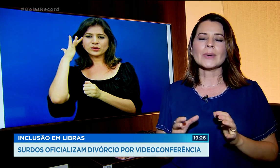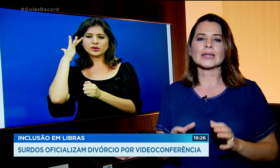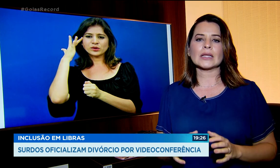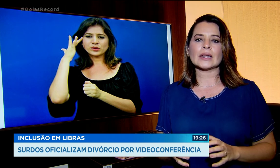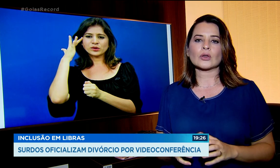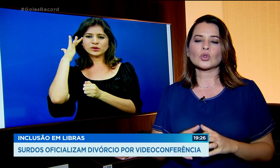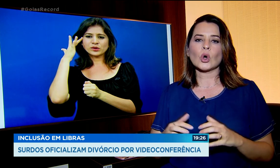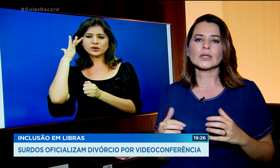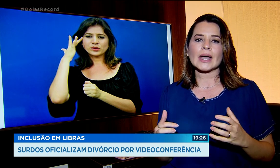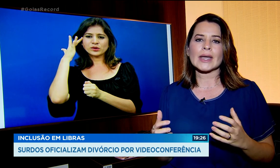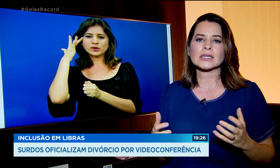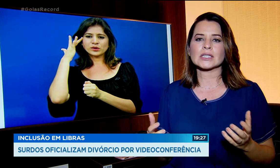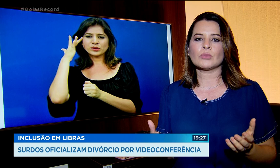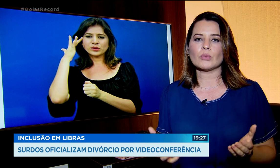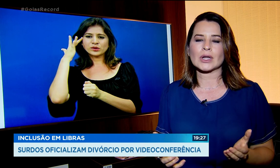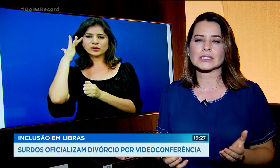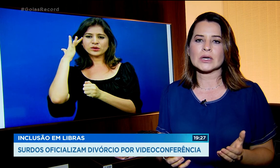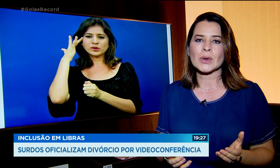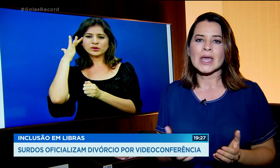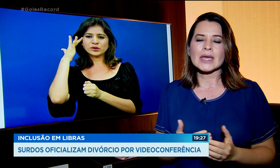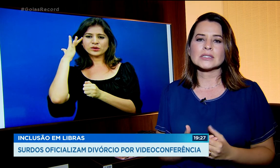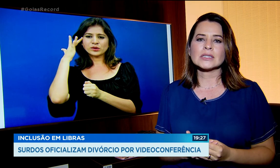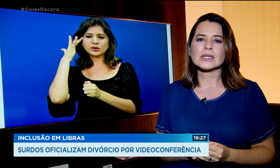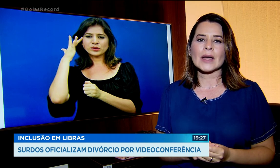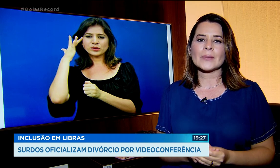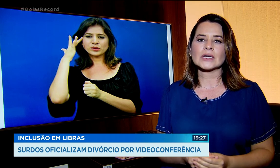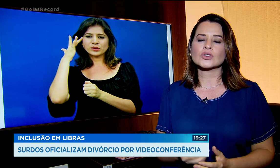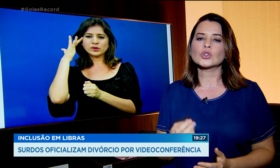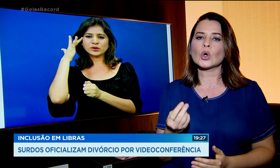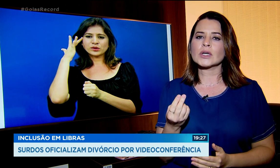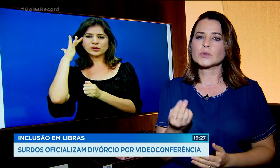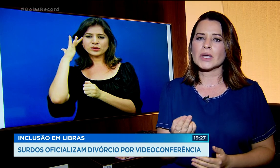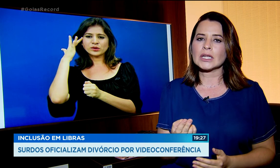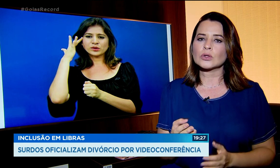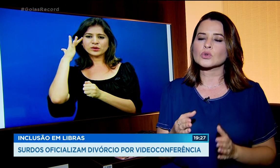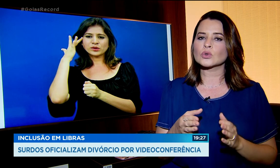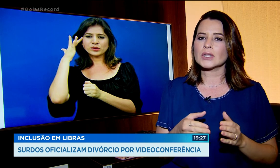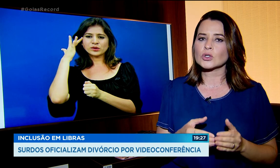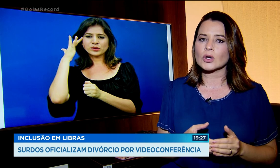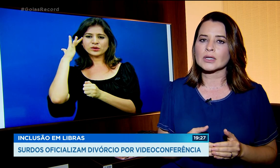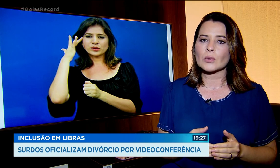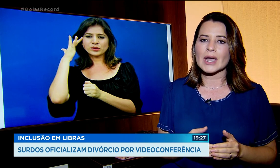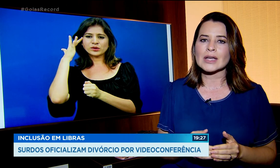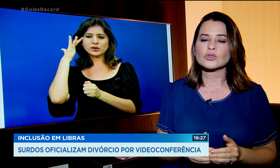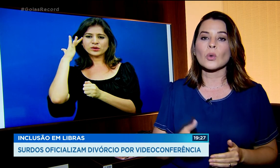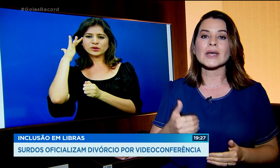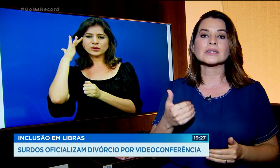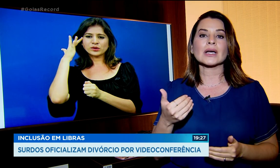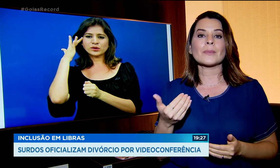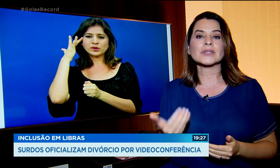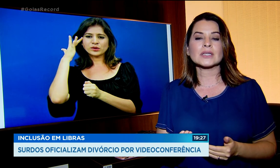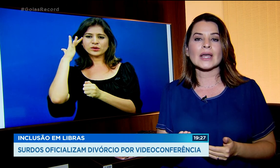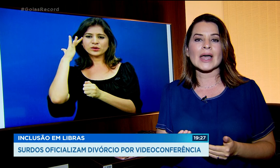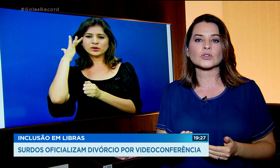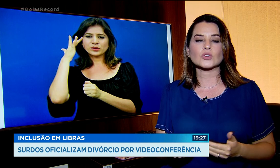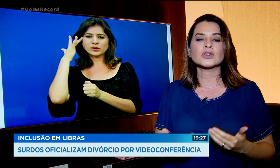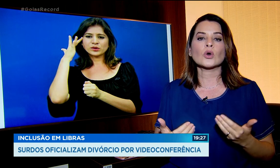para atender toda essa população, existem apenas dois peritos no TJ Goiás com essa capacidade de se